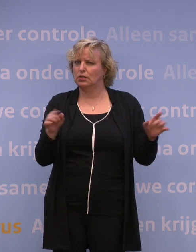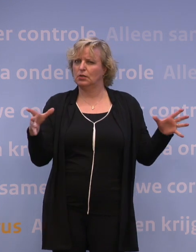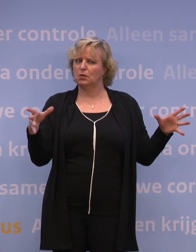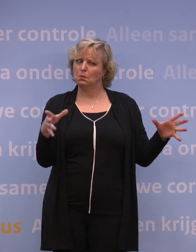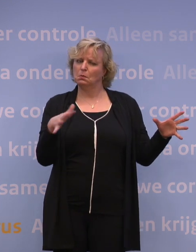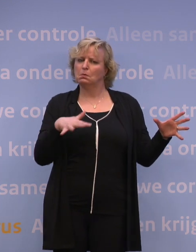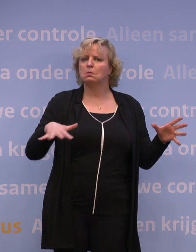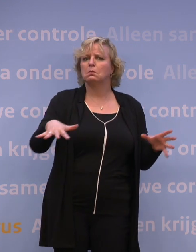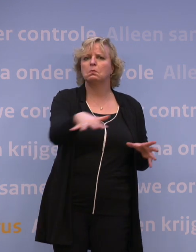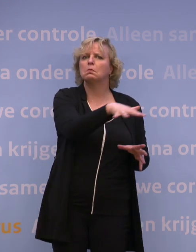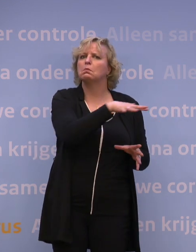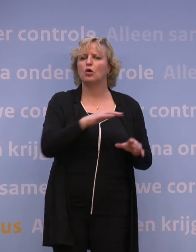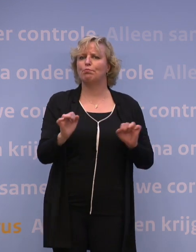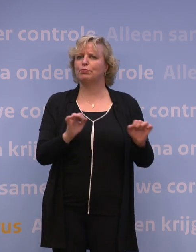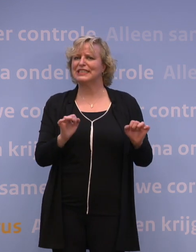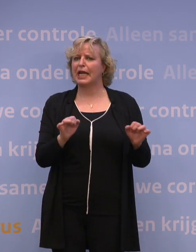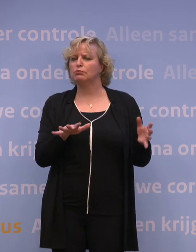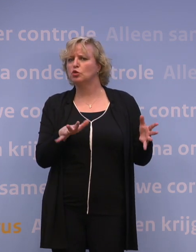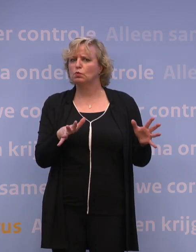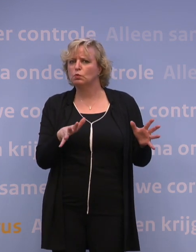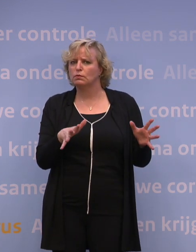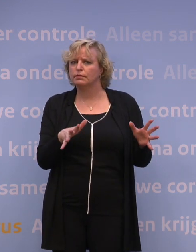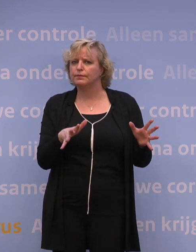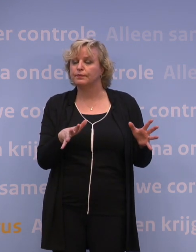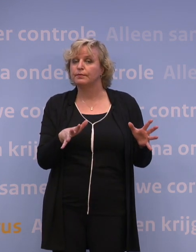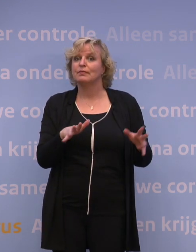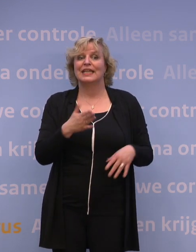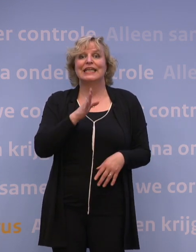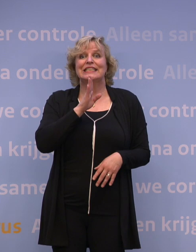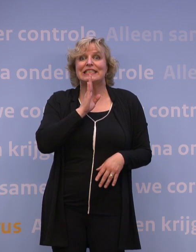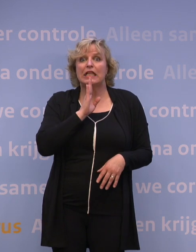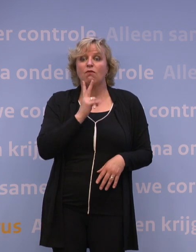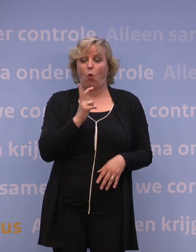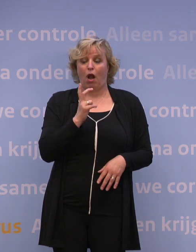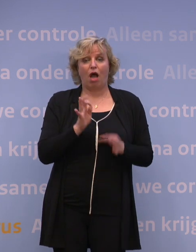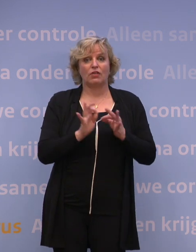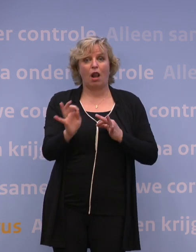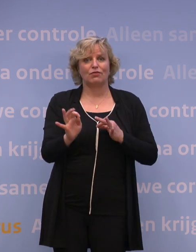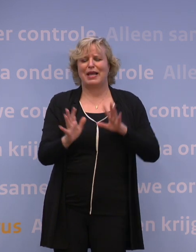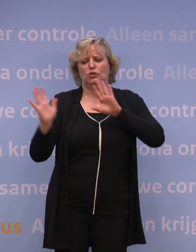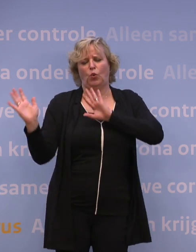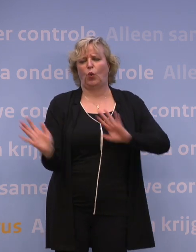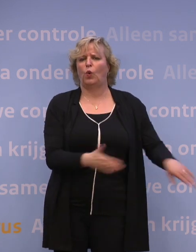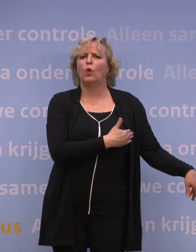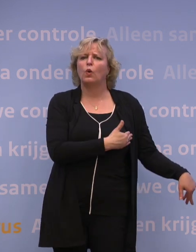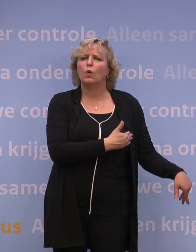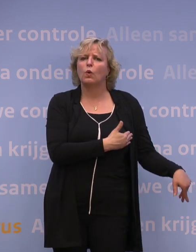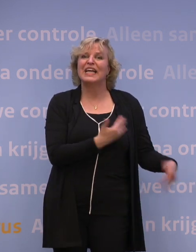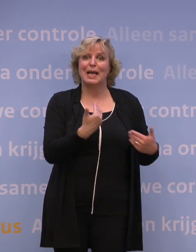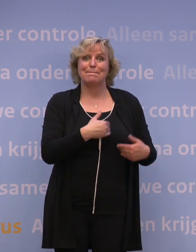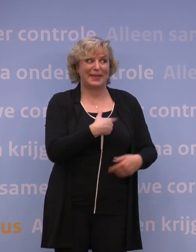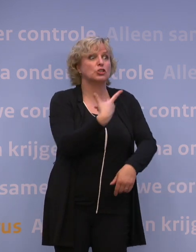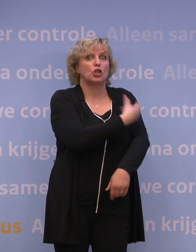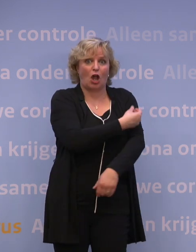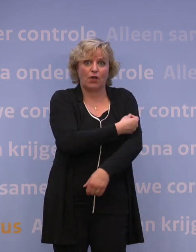mensen niet goed beschermd zijn. Vervolgens, stel dat je dan die anderhalve meter loslaat. En hoewel mensen dan gevaccineerd zijn,